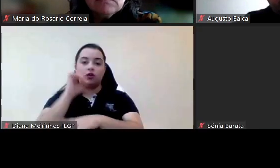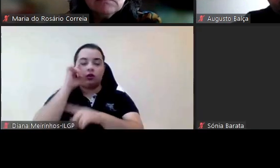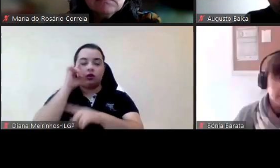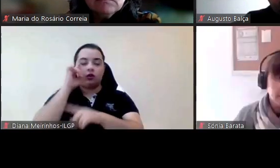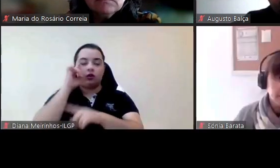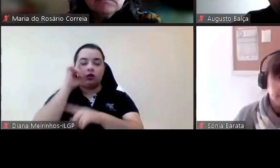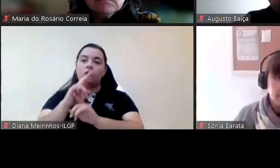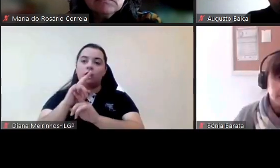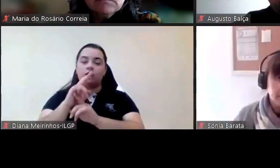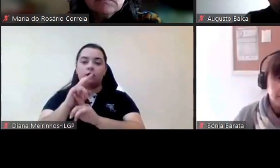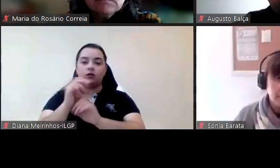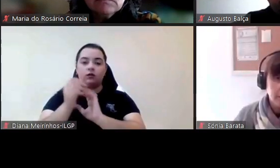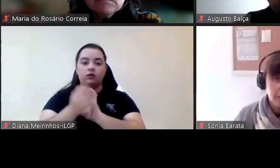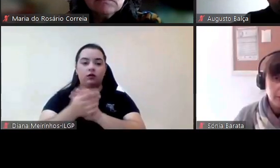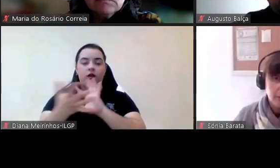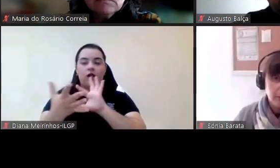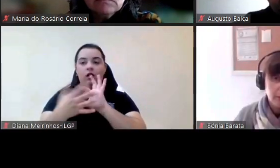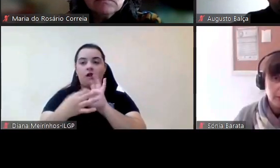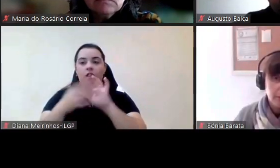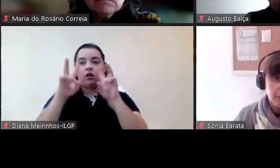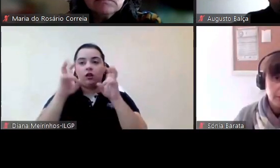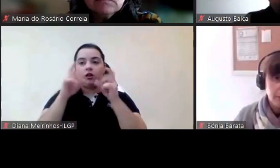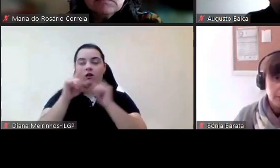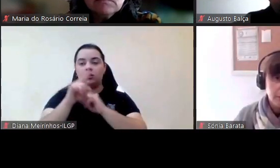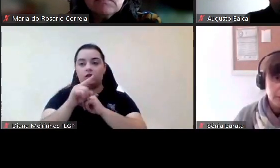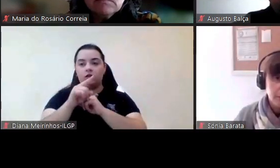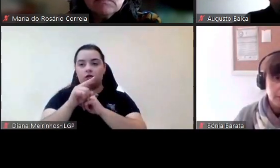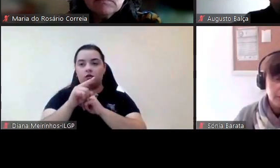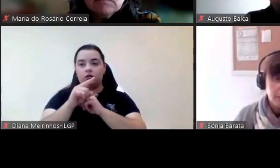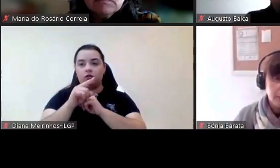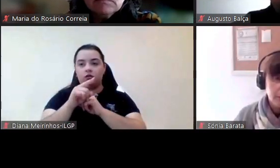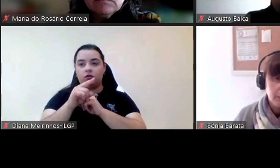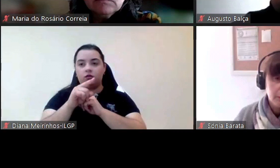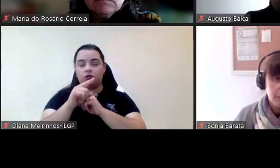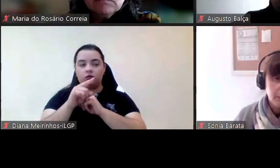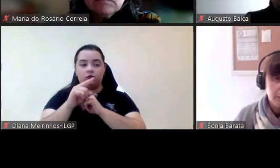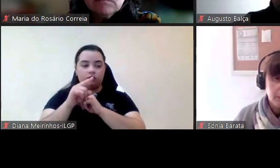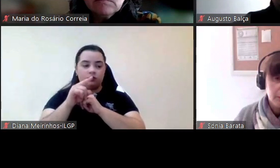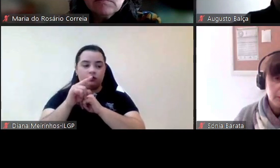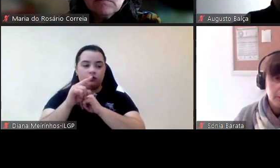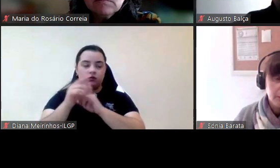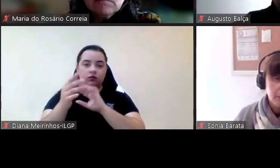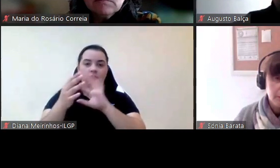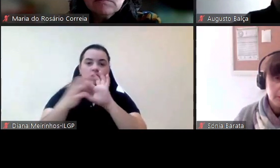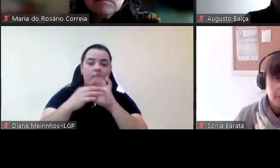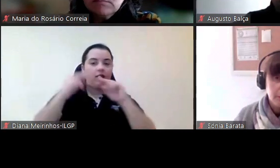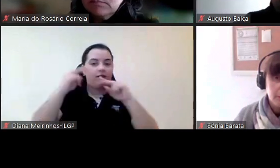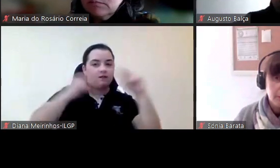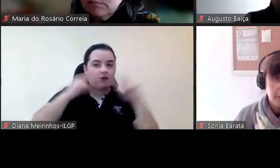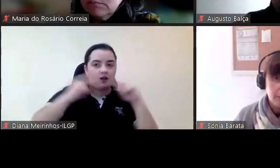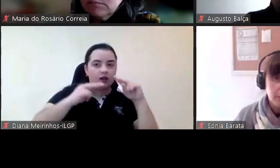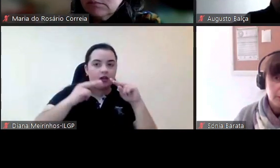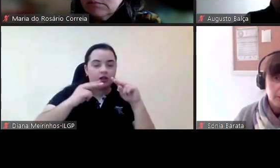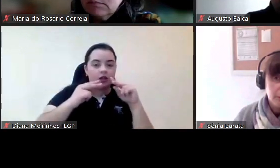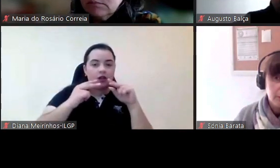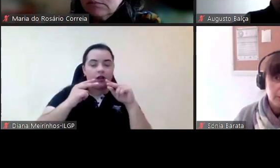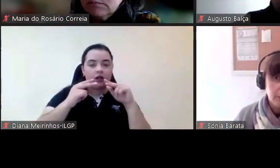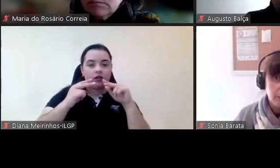relativamente a esta situação penso que era relativamente às finanças a contactar as finanças a autoridade tributária do Baneira